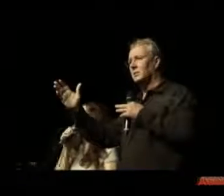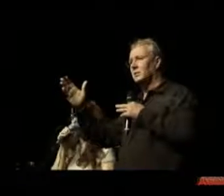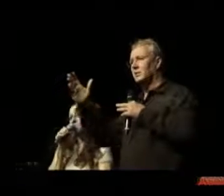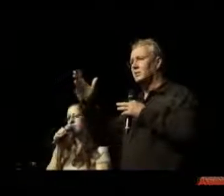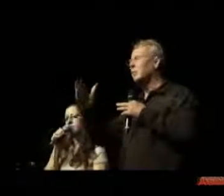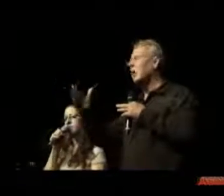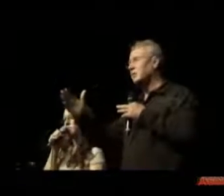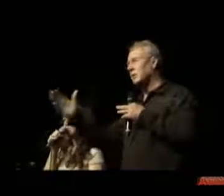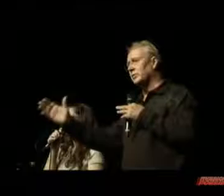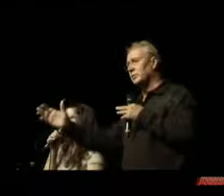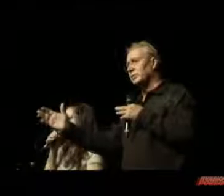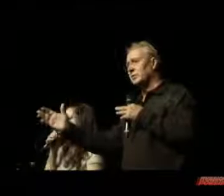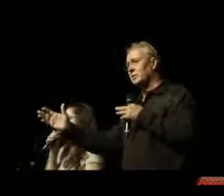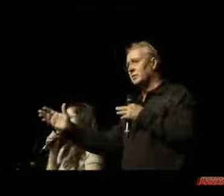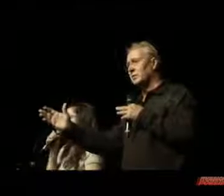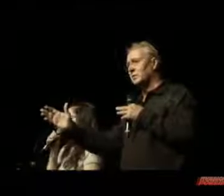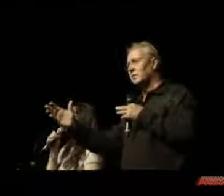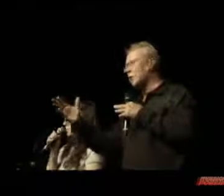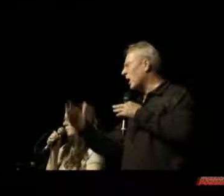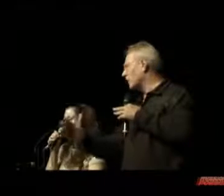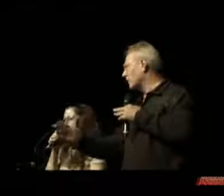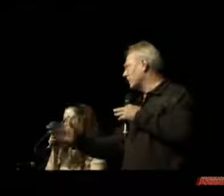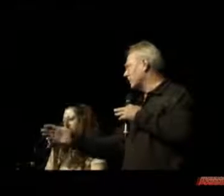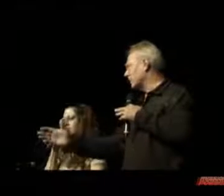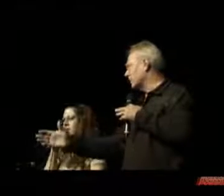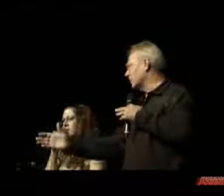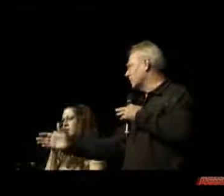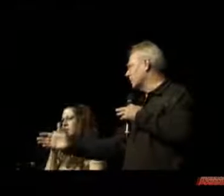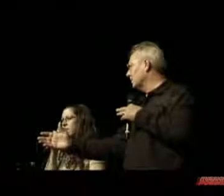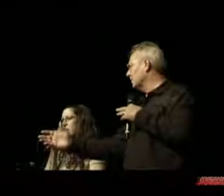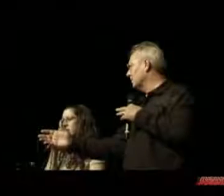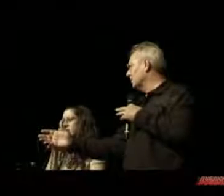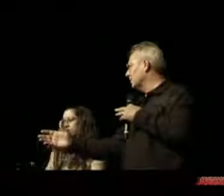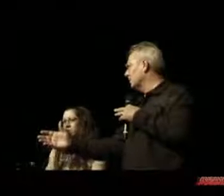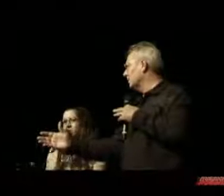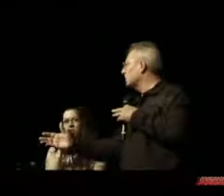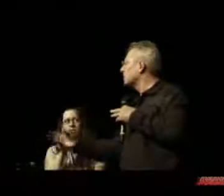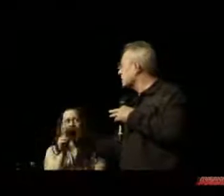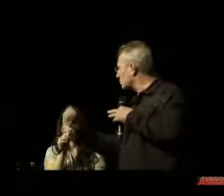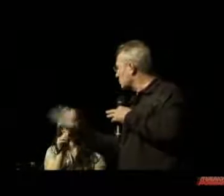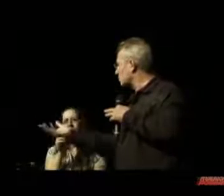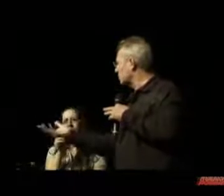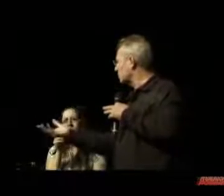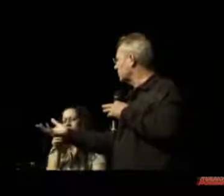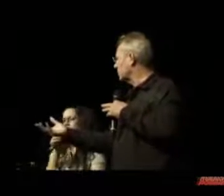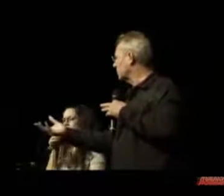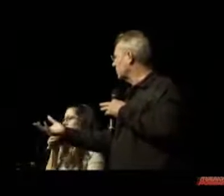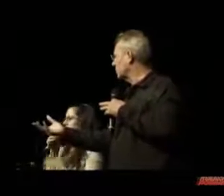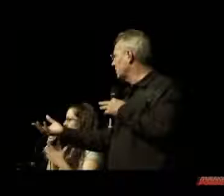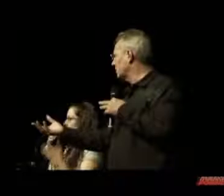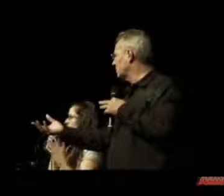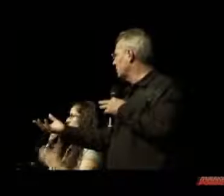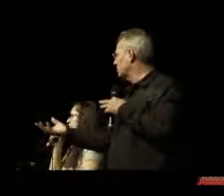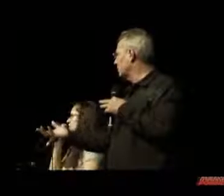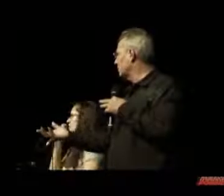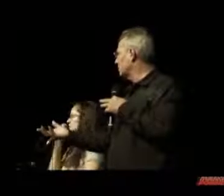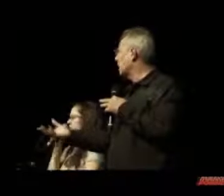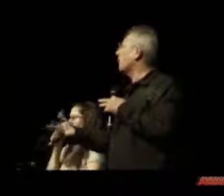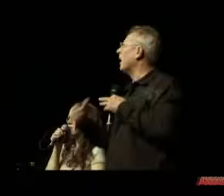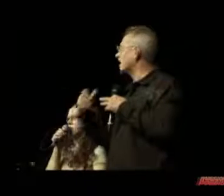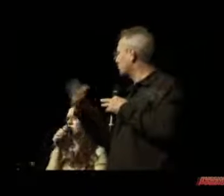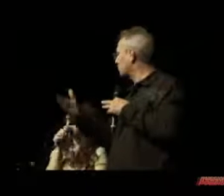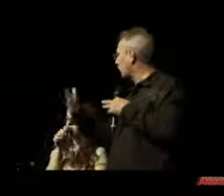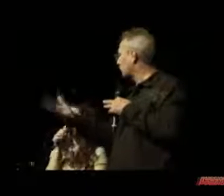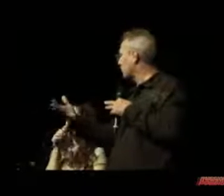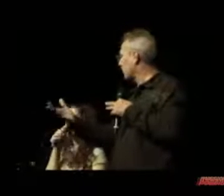Unser Vater, der du bist im Himmel, geheiligt werde dein Name. Und ich dachte mir, das ist christlich.